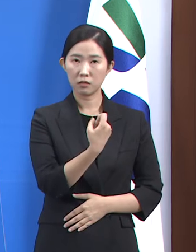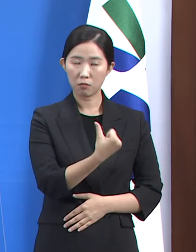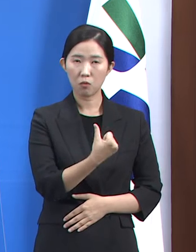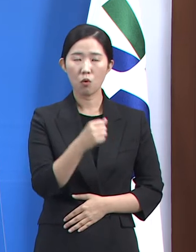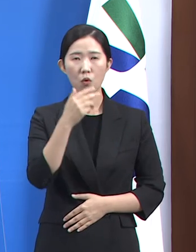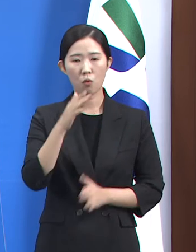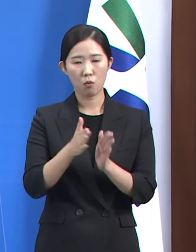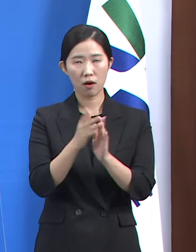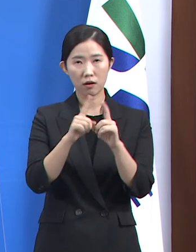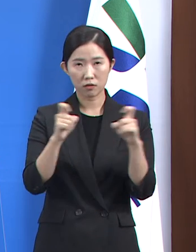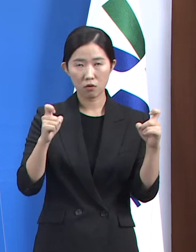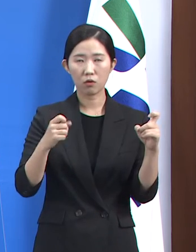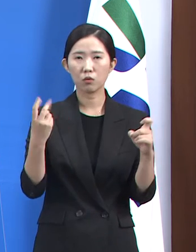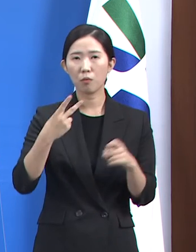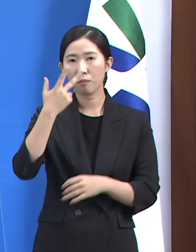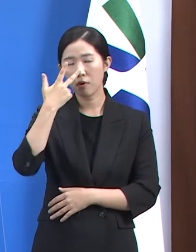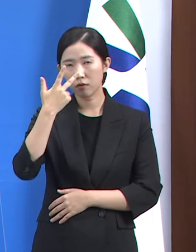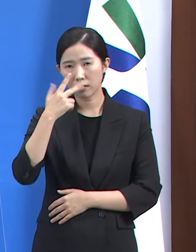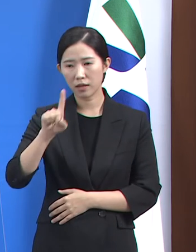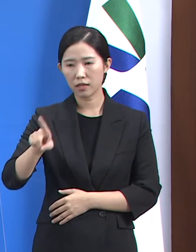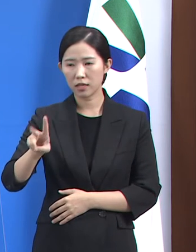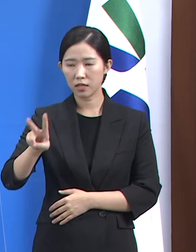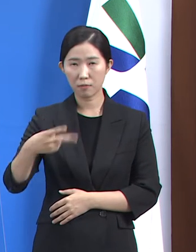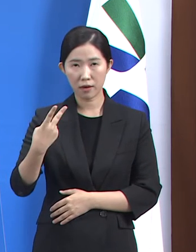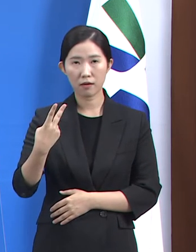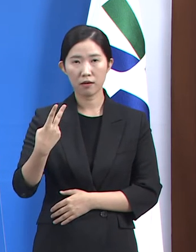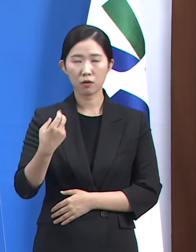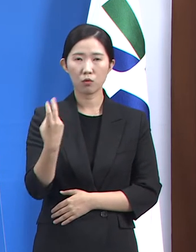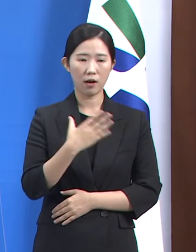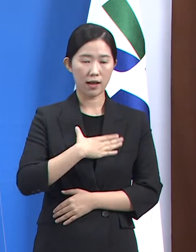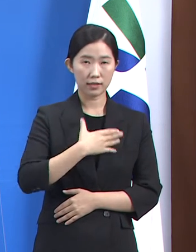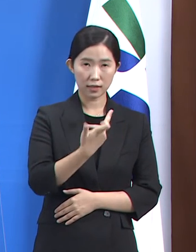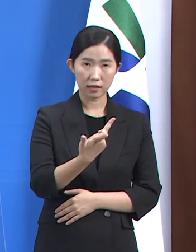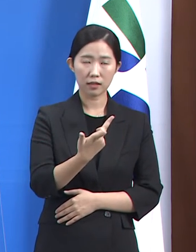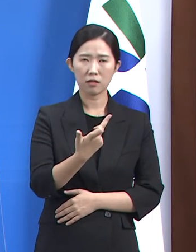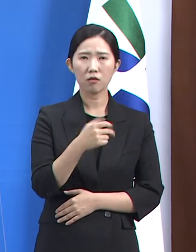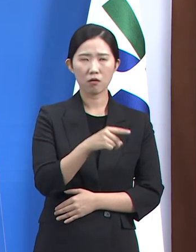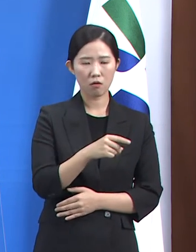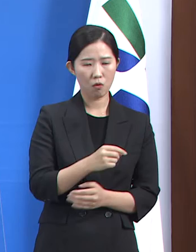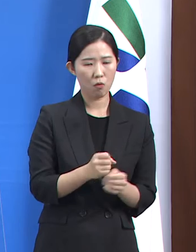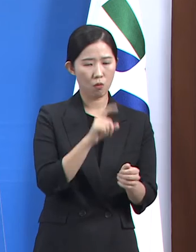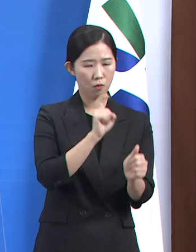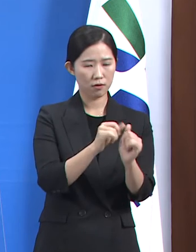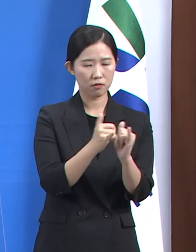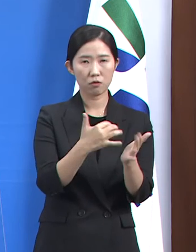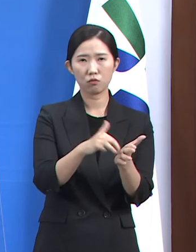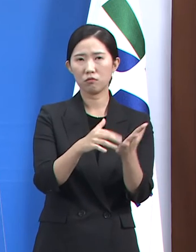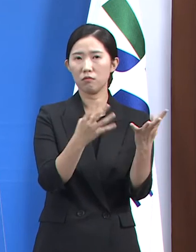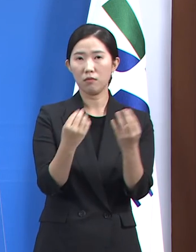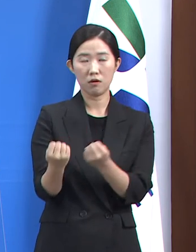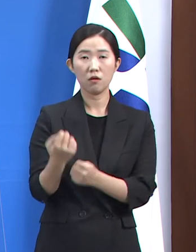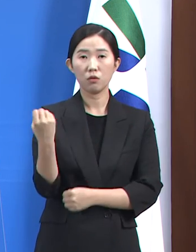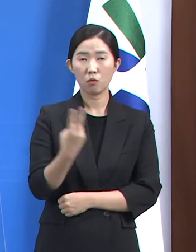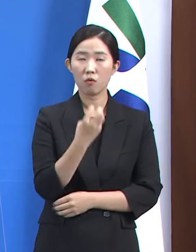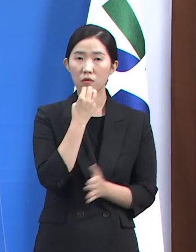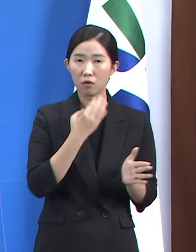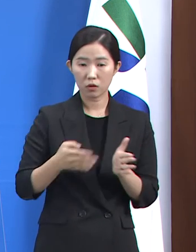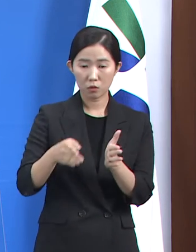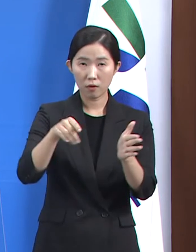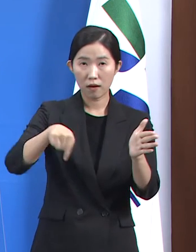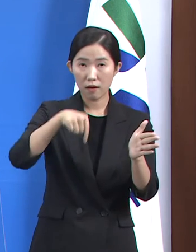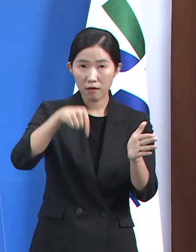평태시 225명, 안산시 단원구 211명 순으로 확진자가 다수 발생하였으며 특히 경기도의 경우